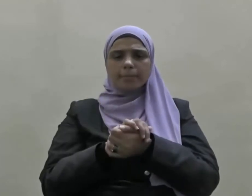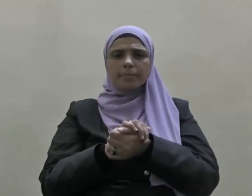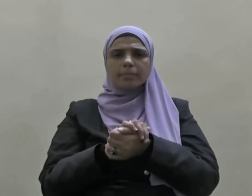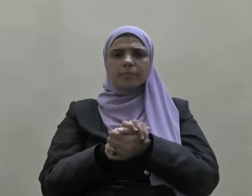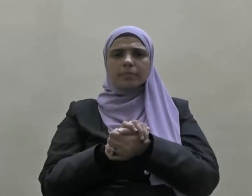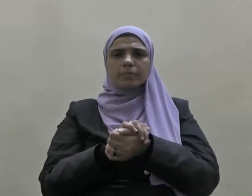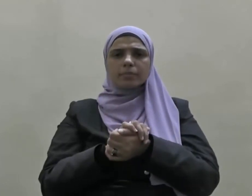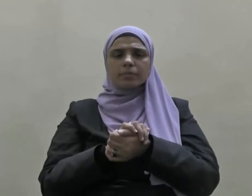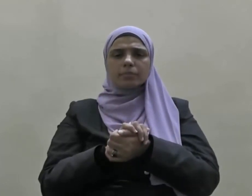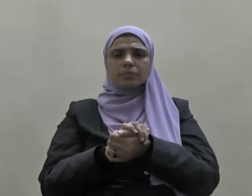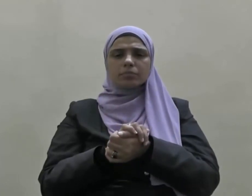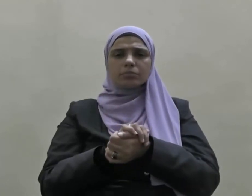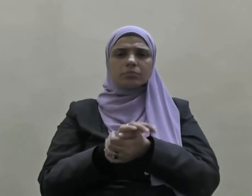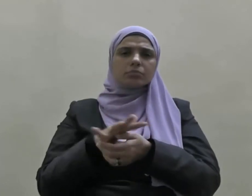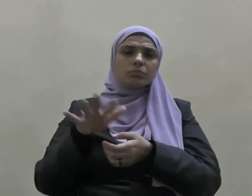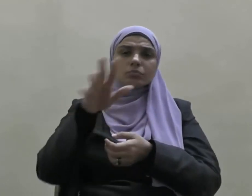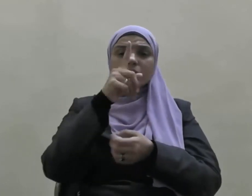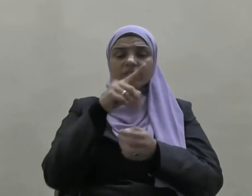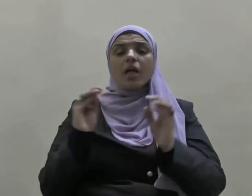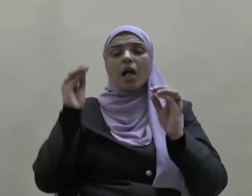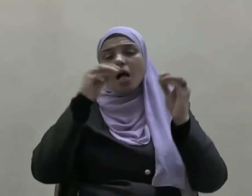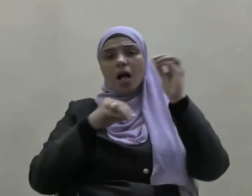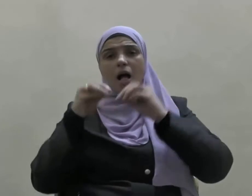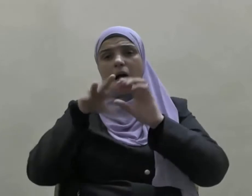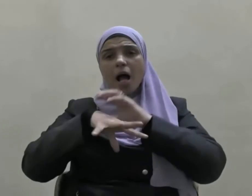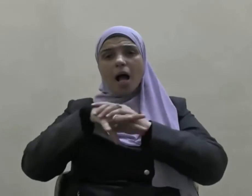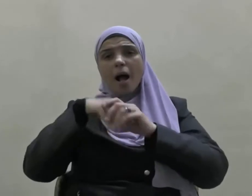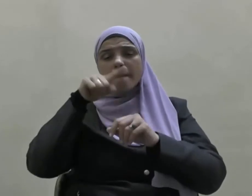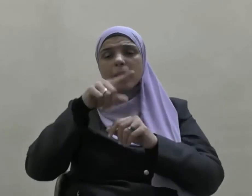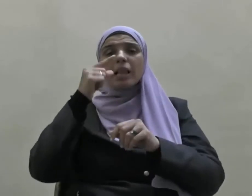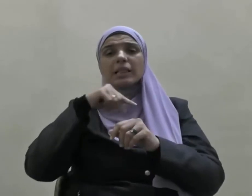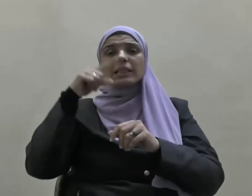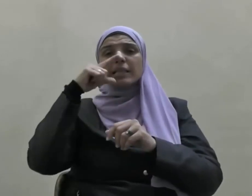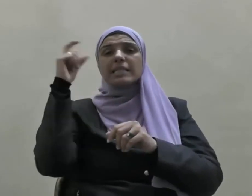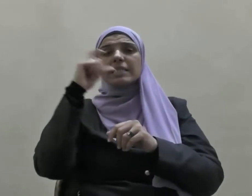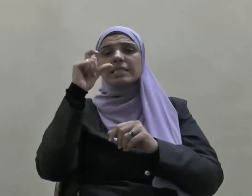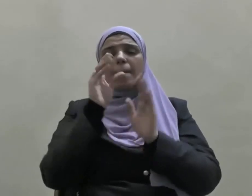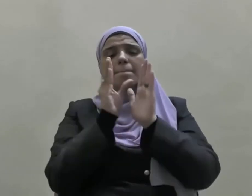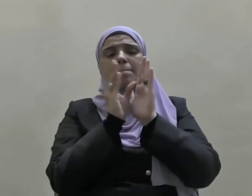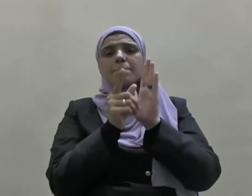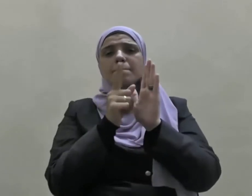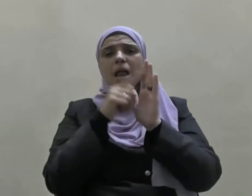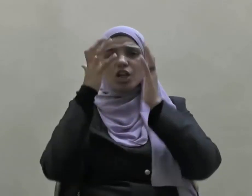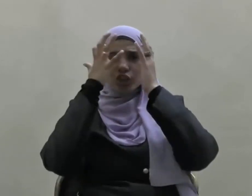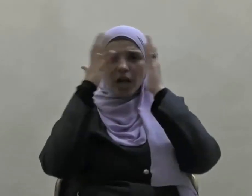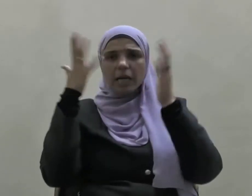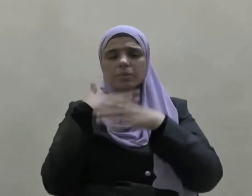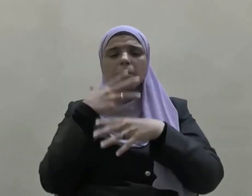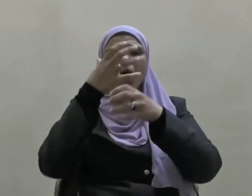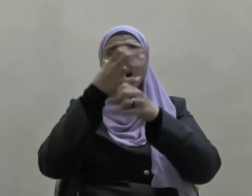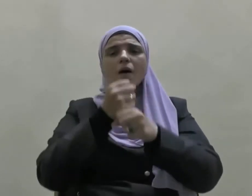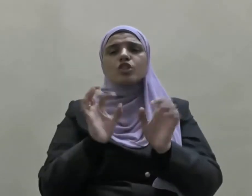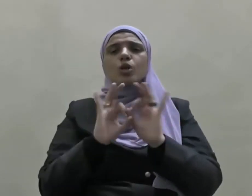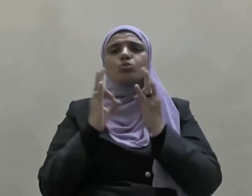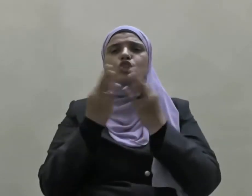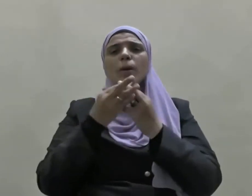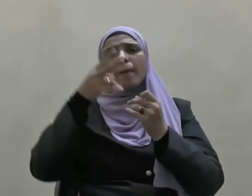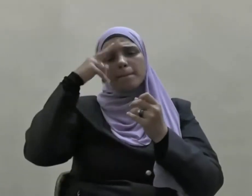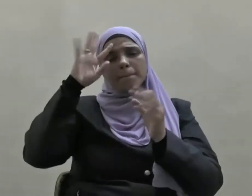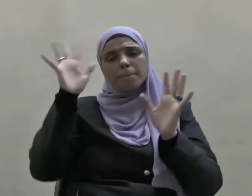لقد وضع الإسلام منهجا حكيما لوقاية المجتمع من الشائعات